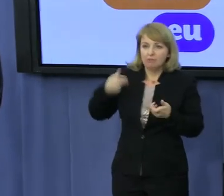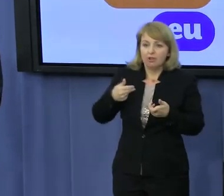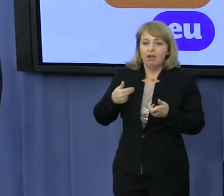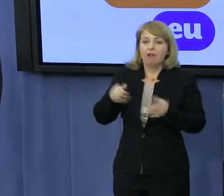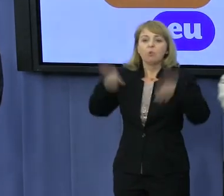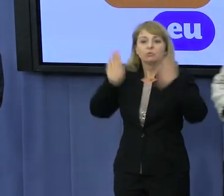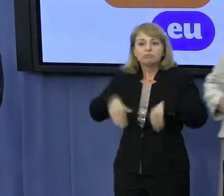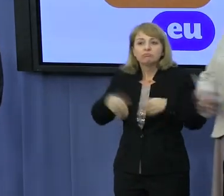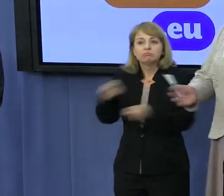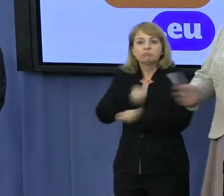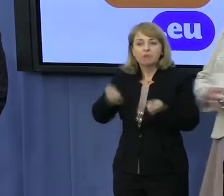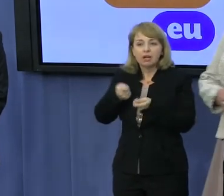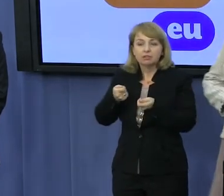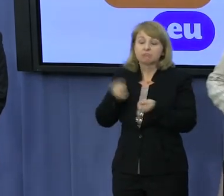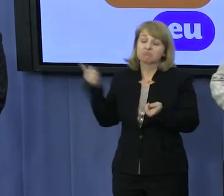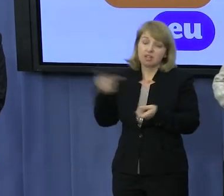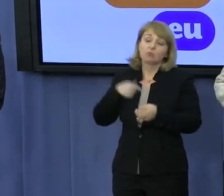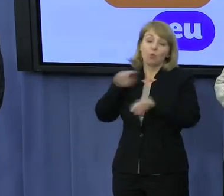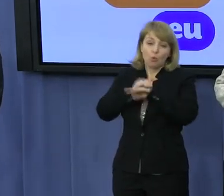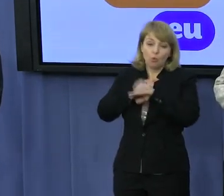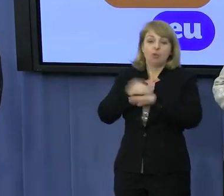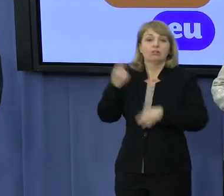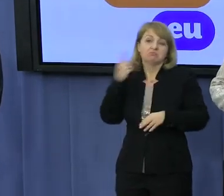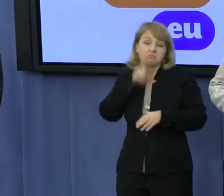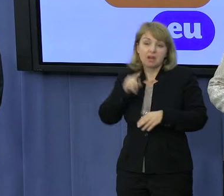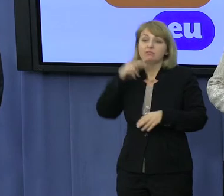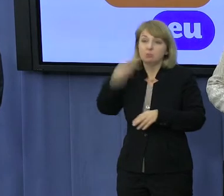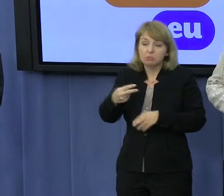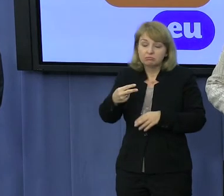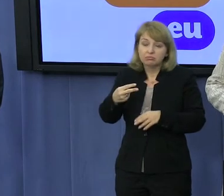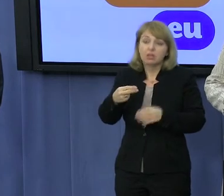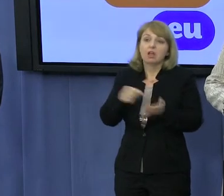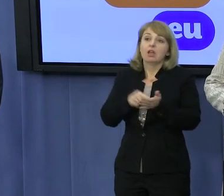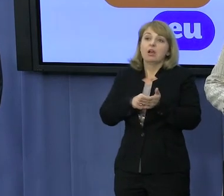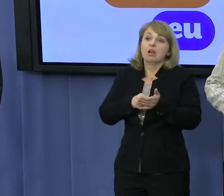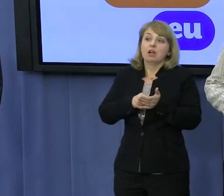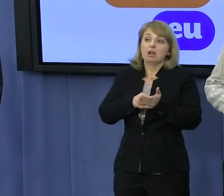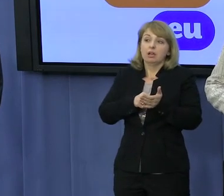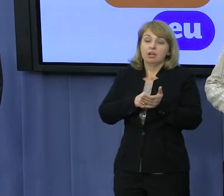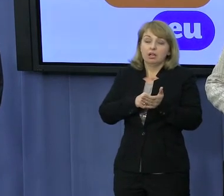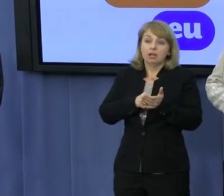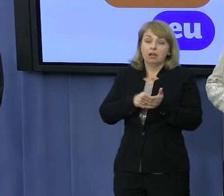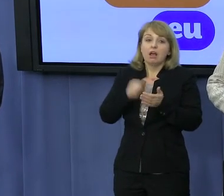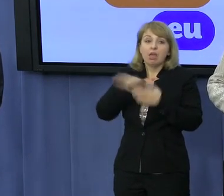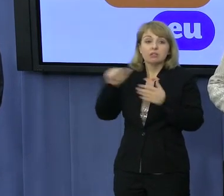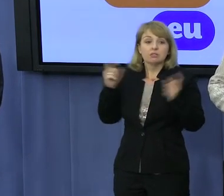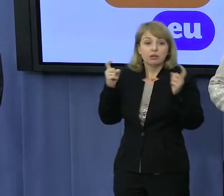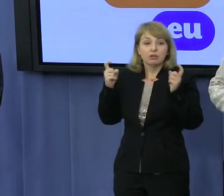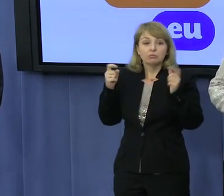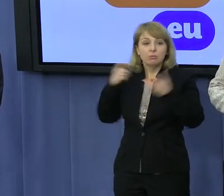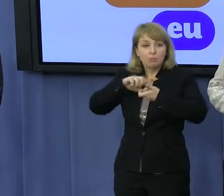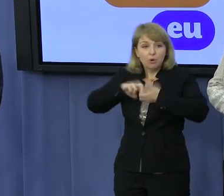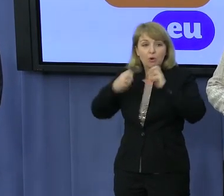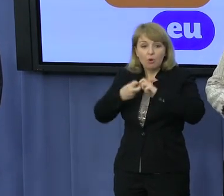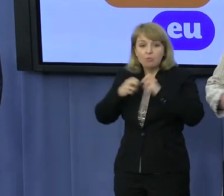No ale to, tak jak słusznie tutaj Andrzej Rozenek zauważył, no oczywiście jest jakieś uderzenie w miejsca